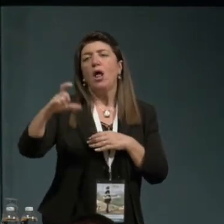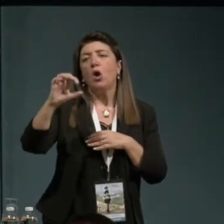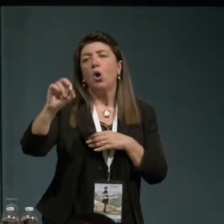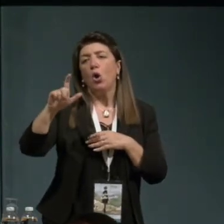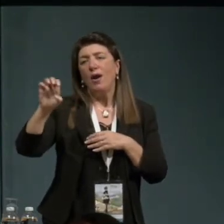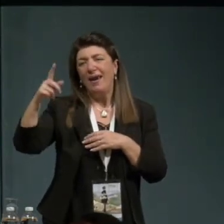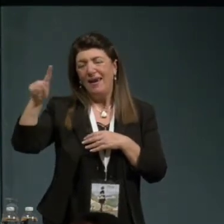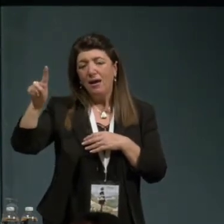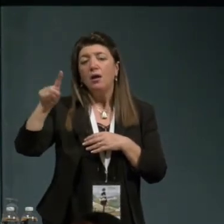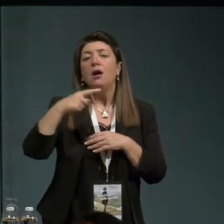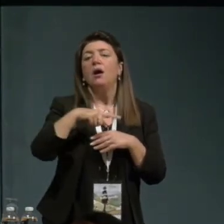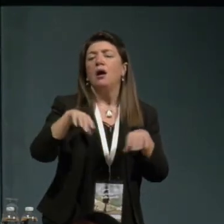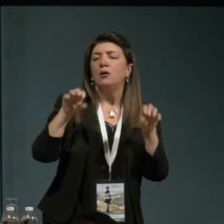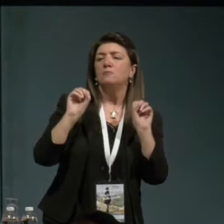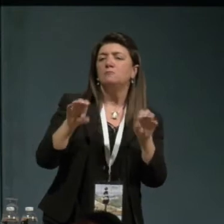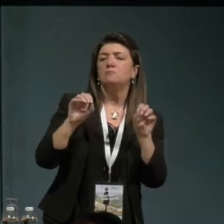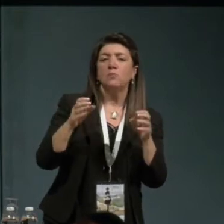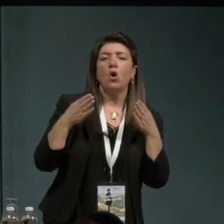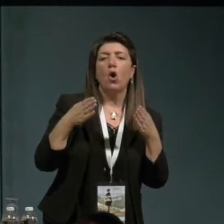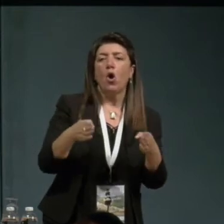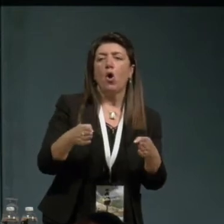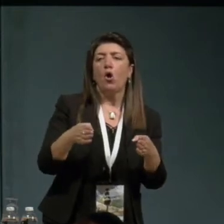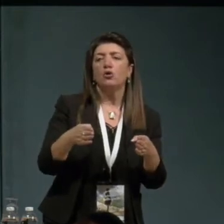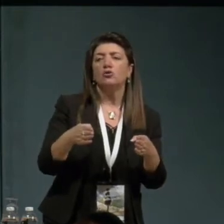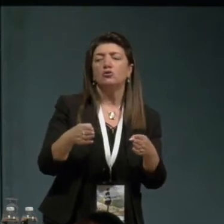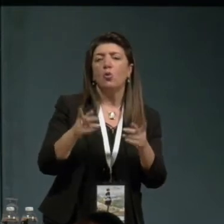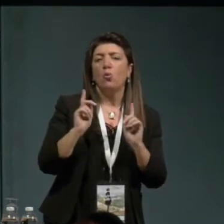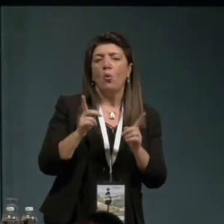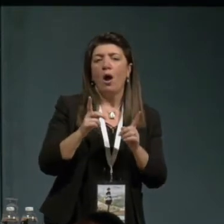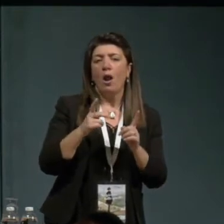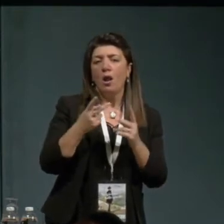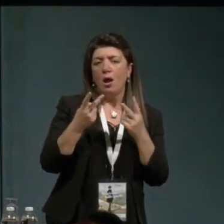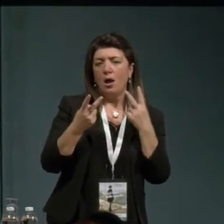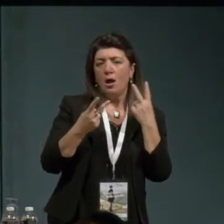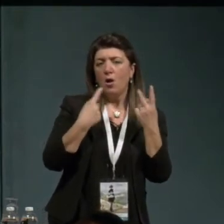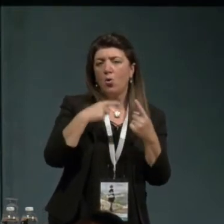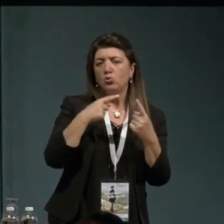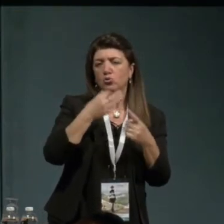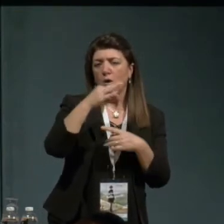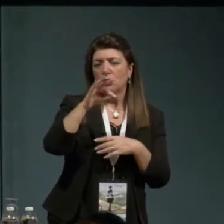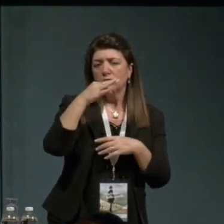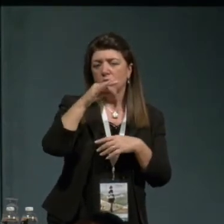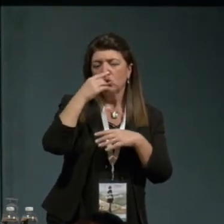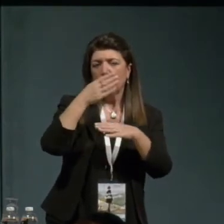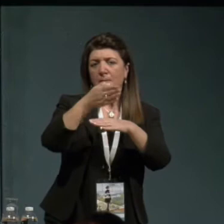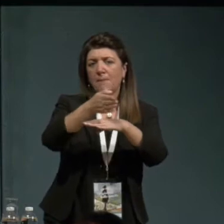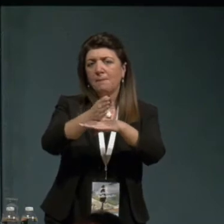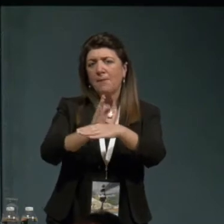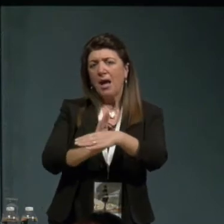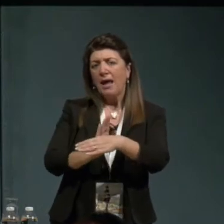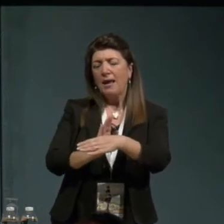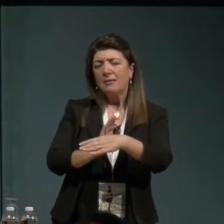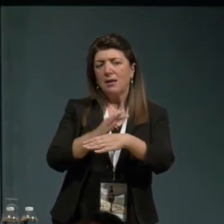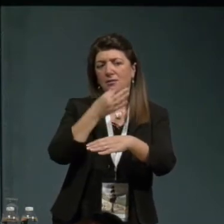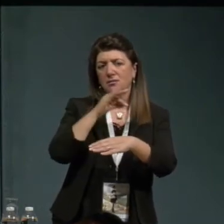assumendo uno sguardo meta-discorsivo, un seminario sulle interpretazioni delle